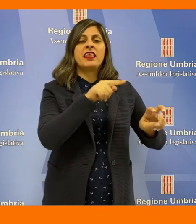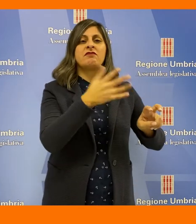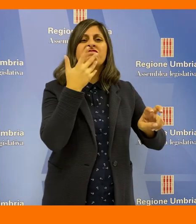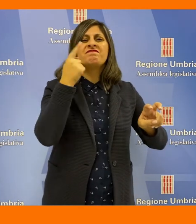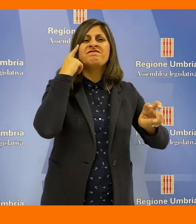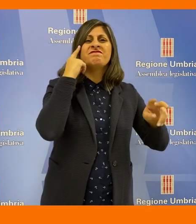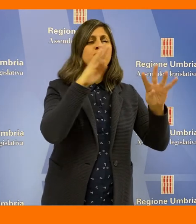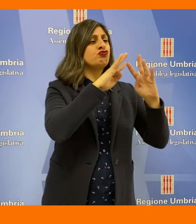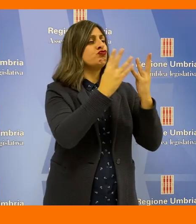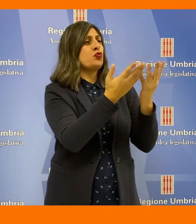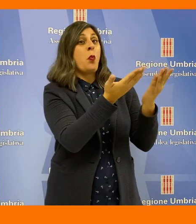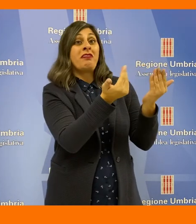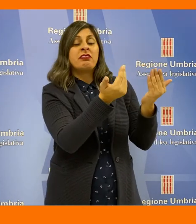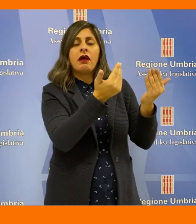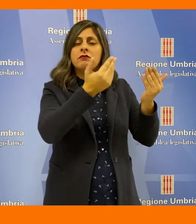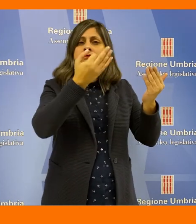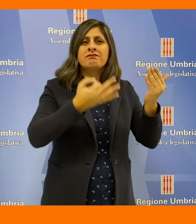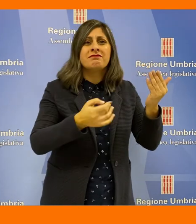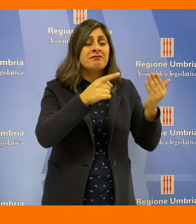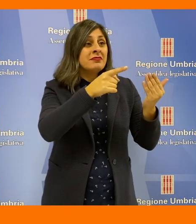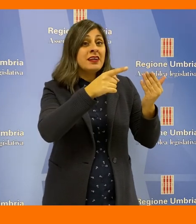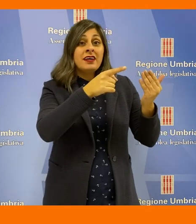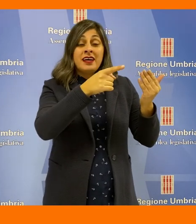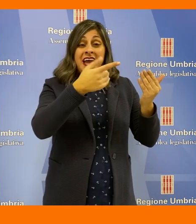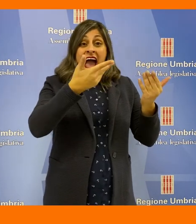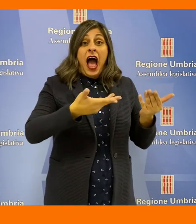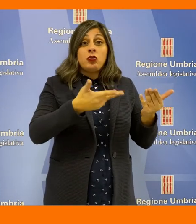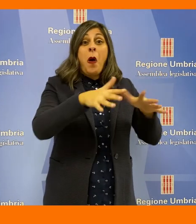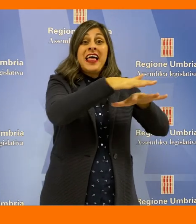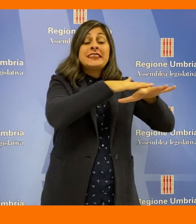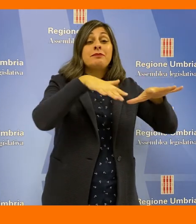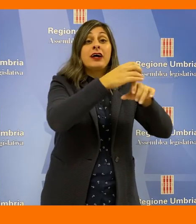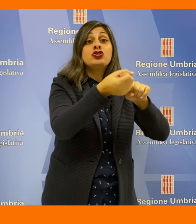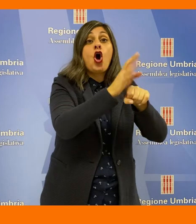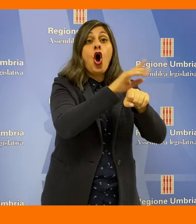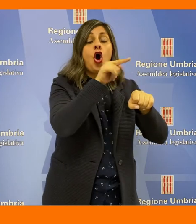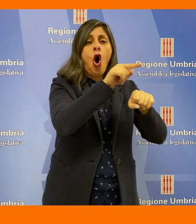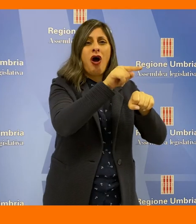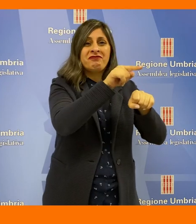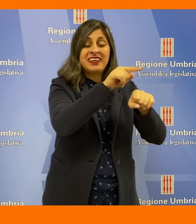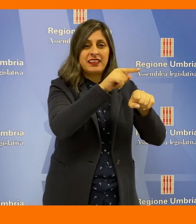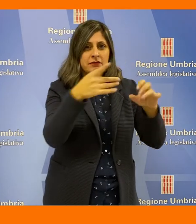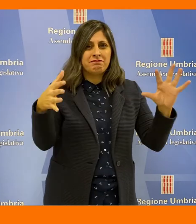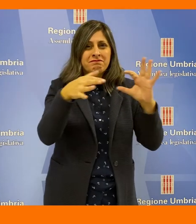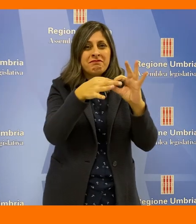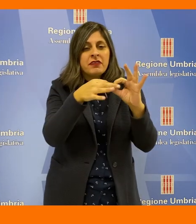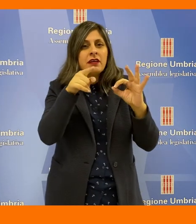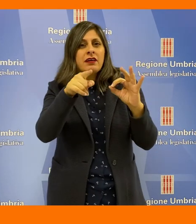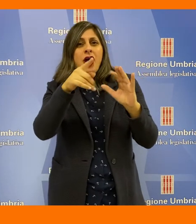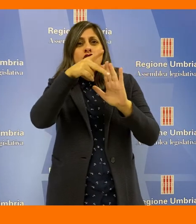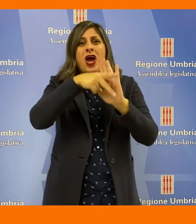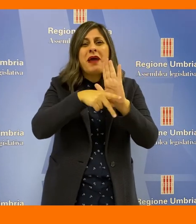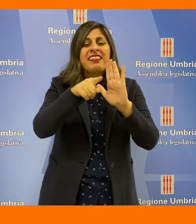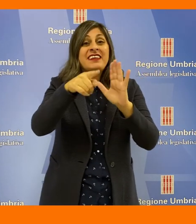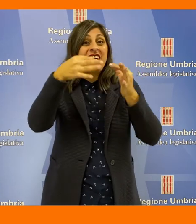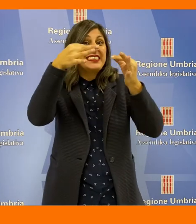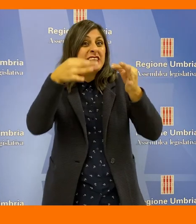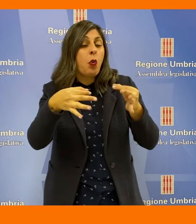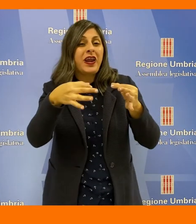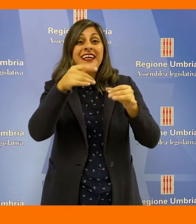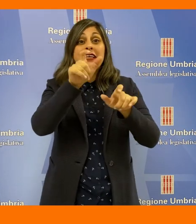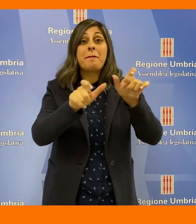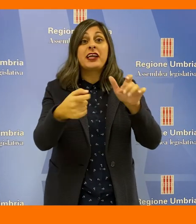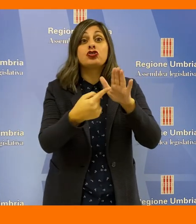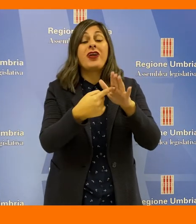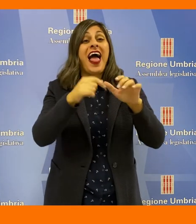ispettivo per sapere dalla Giunta se ritiene tutti idonei ed opportuni anche in relazione alle normative a garanzia della